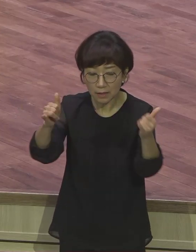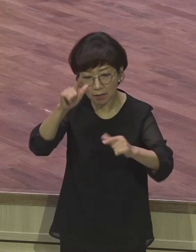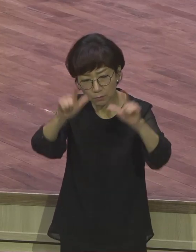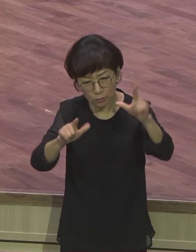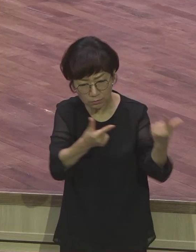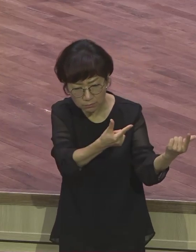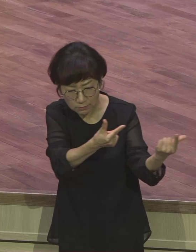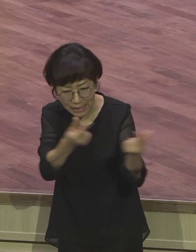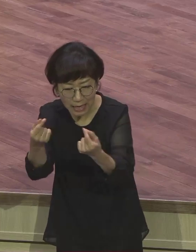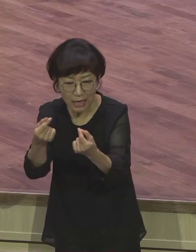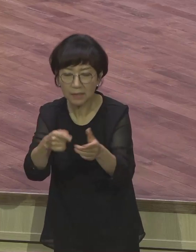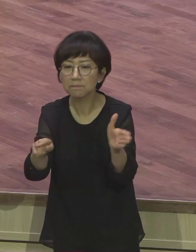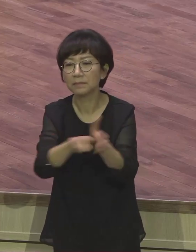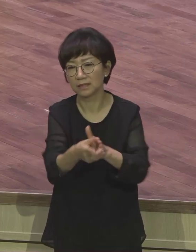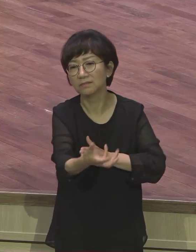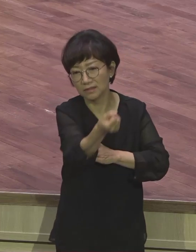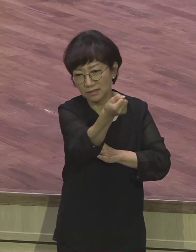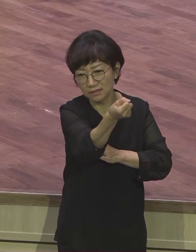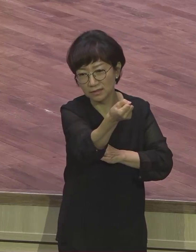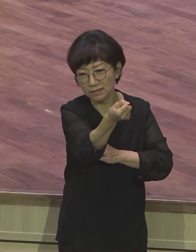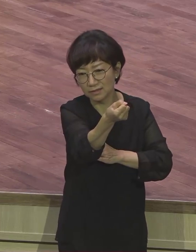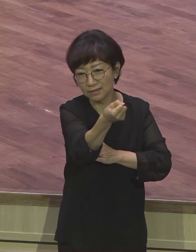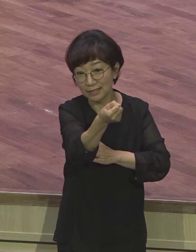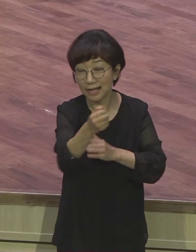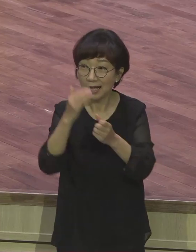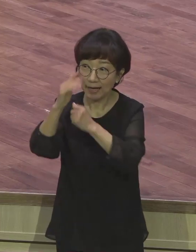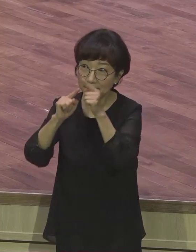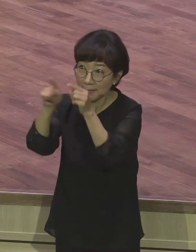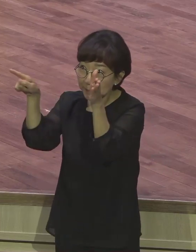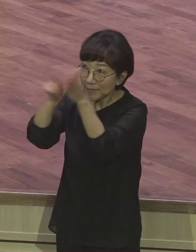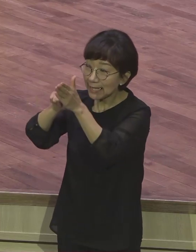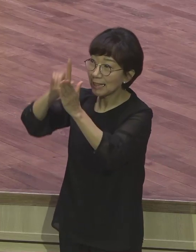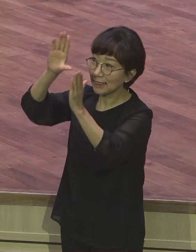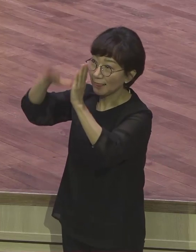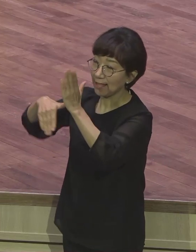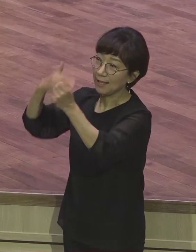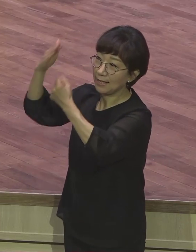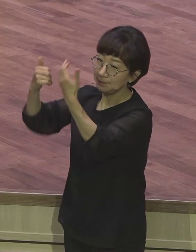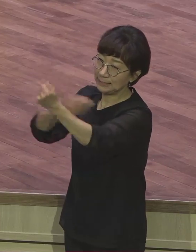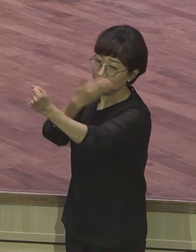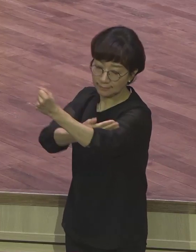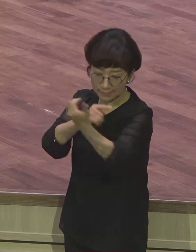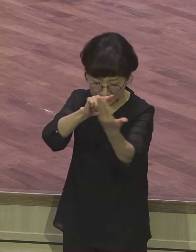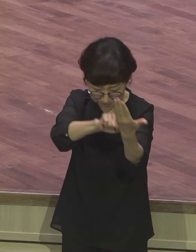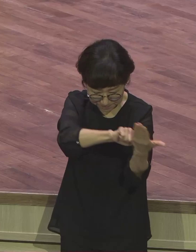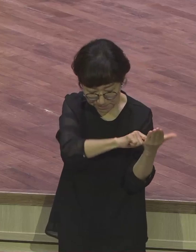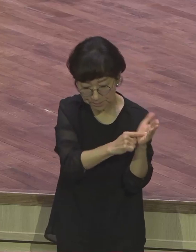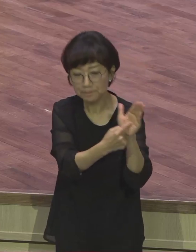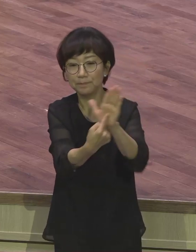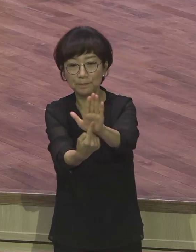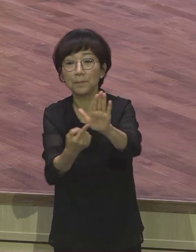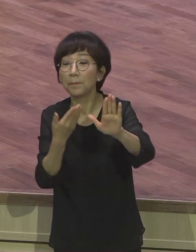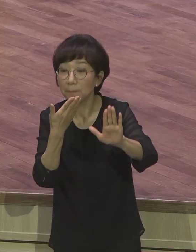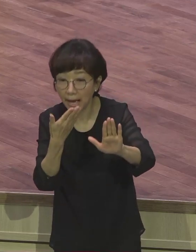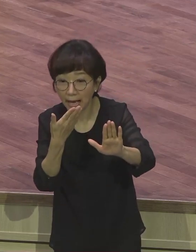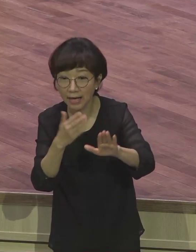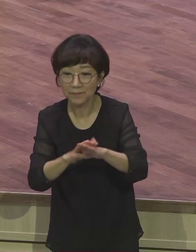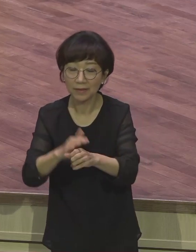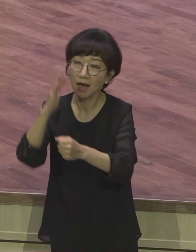엄청난 하나님의 말씀을 믿으면 하나님의 능력이 이번 주부터 나타날 것이고 안 믿는 사람은